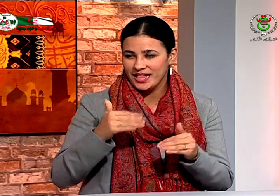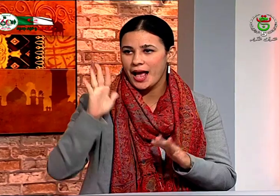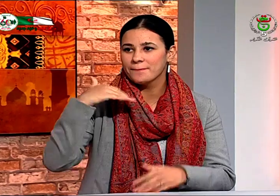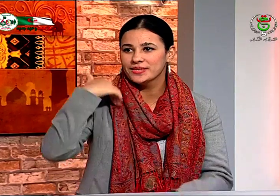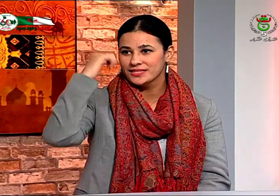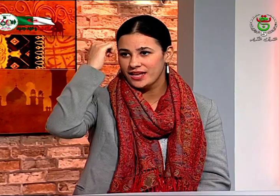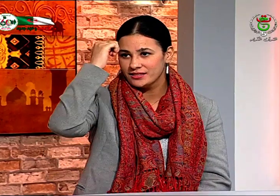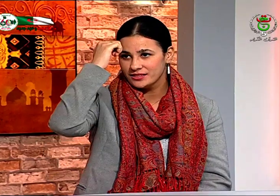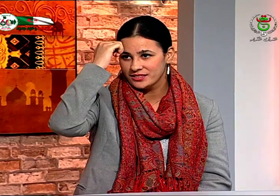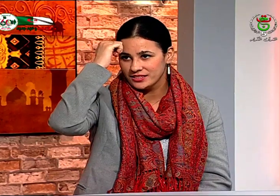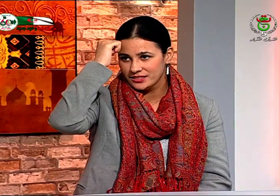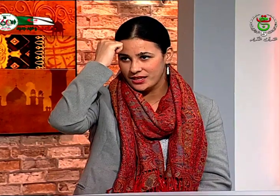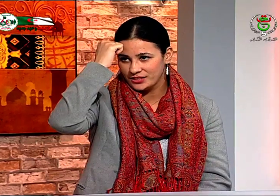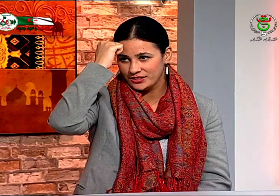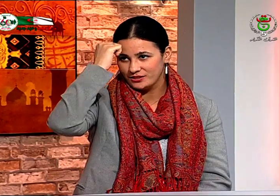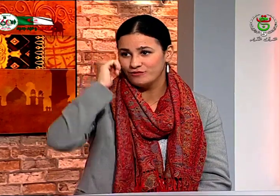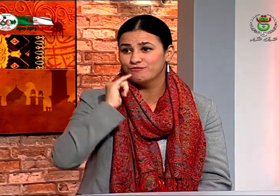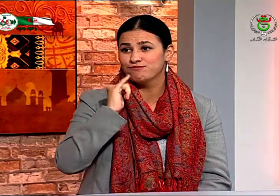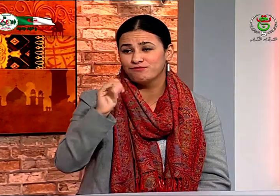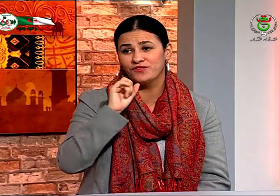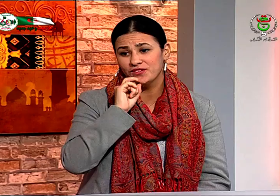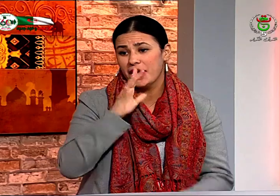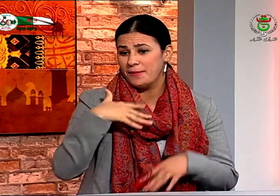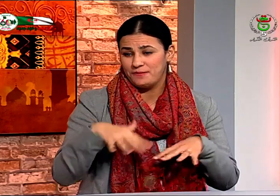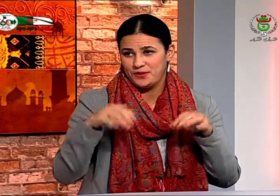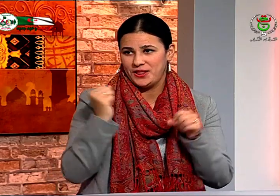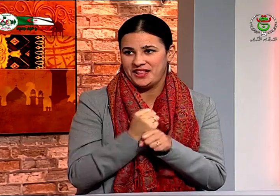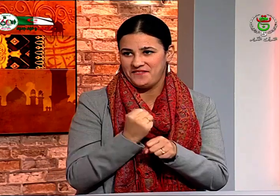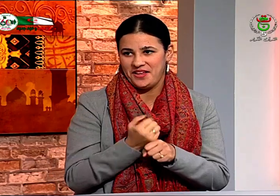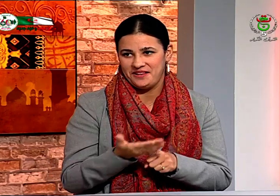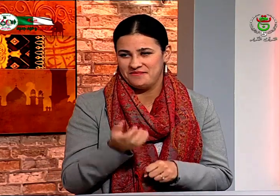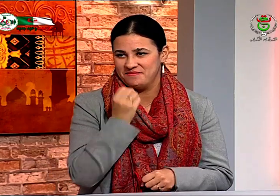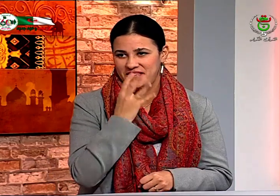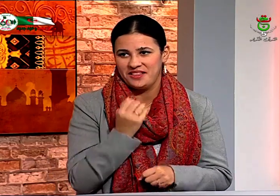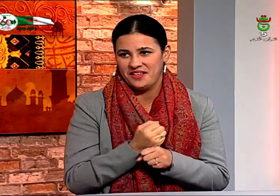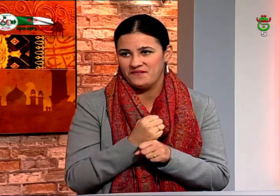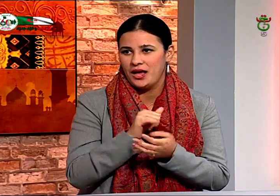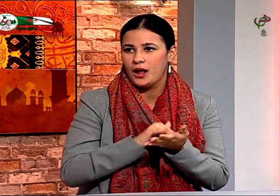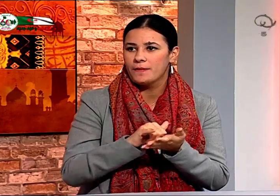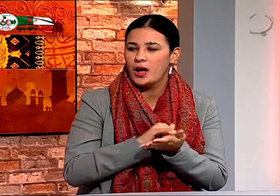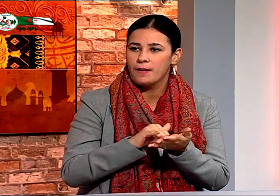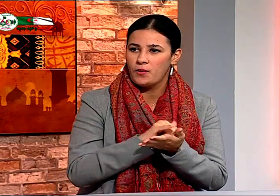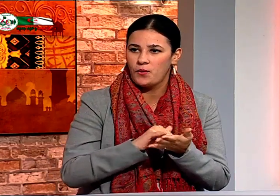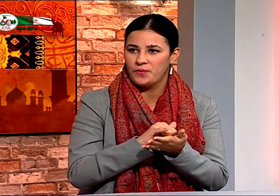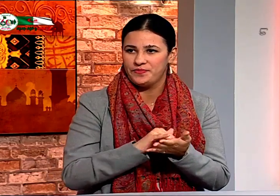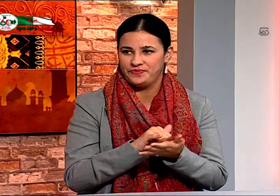درست إلى غاية سنة من عشر وبعد ذلك عملت تكوين والآن أعمل ماذا تعملين نعمل في